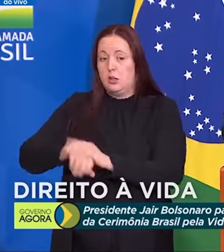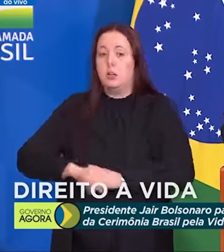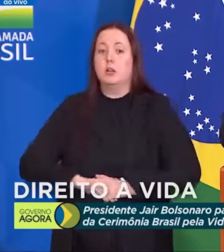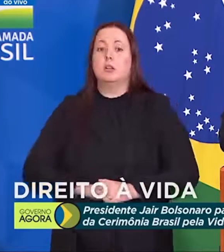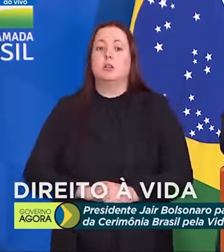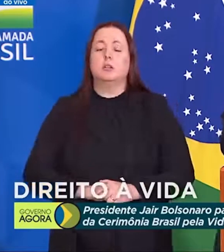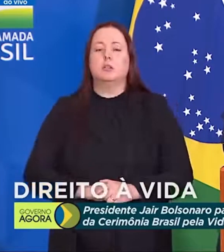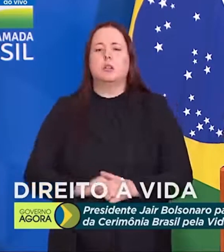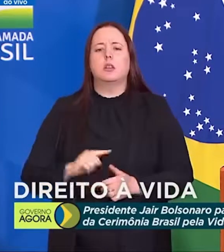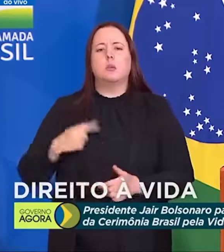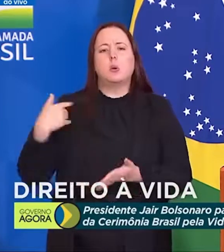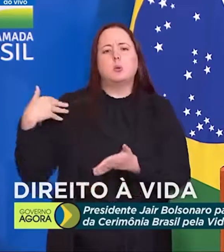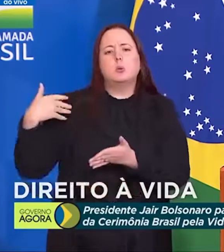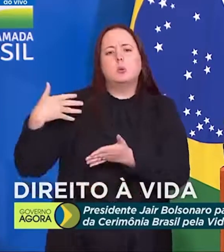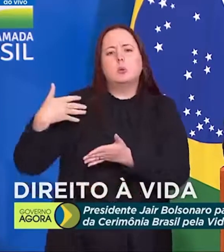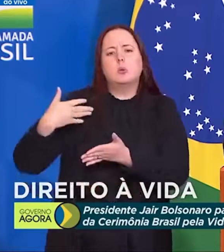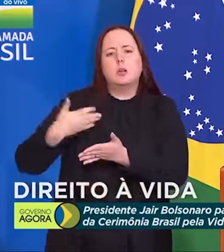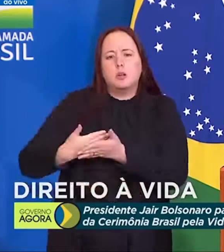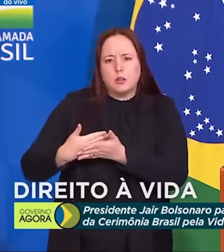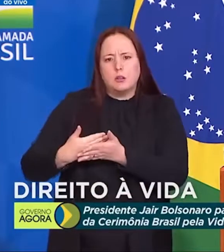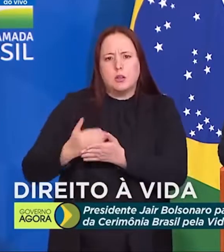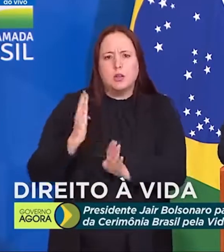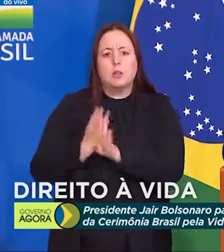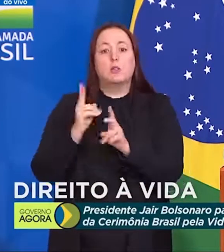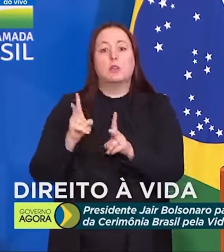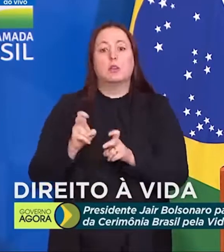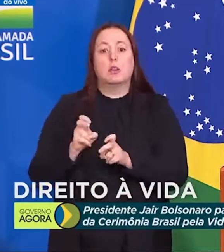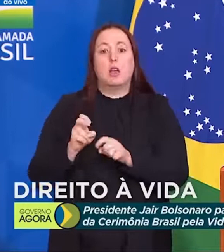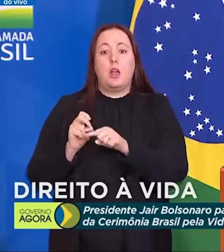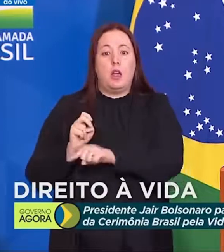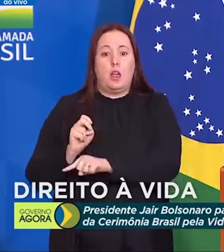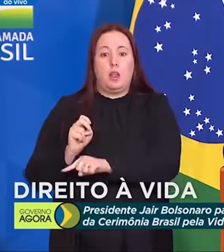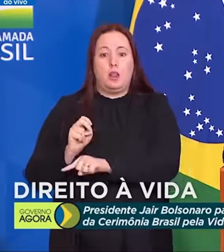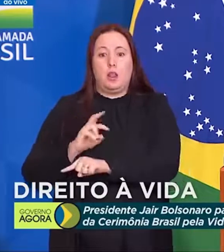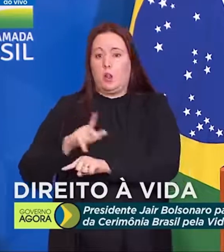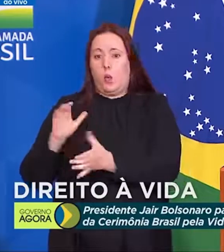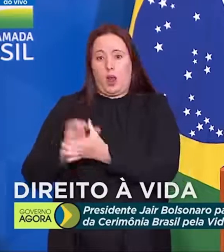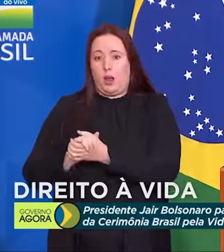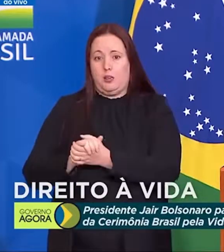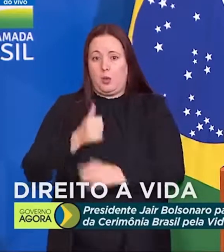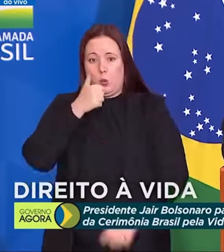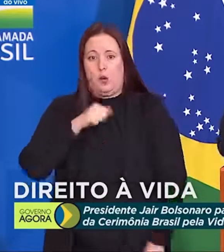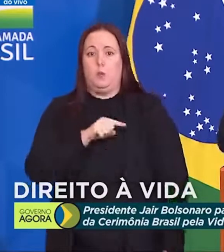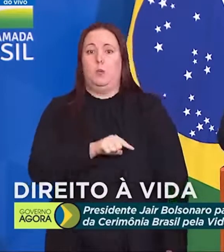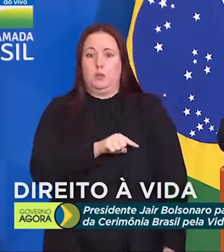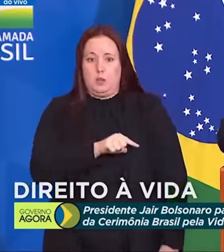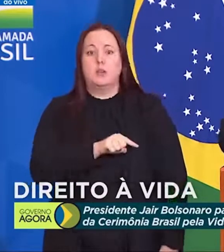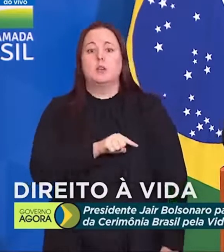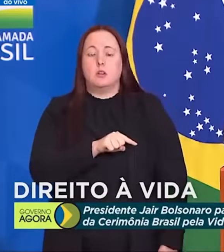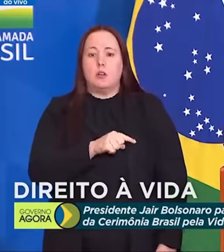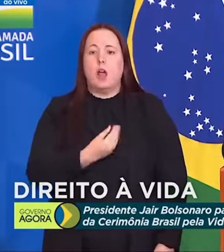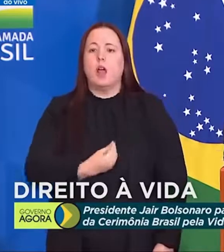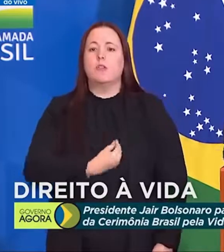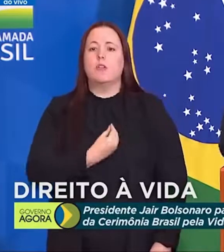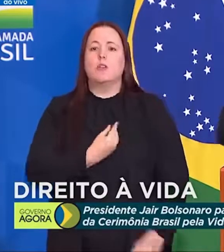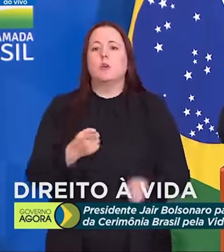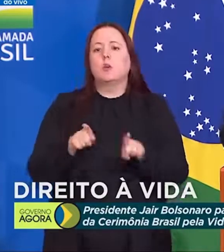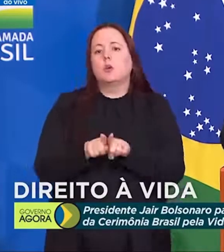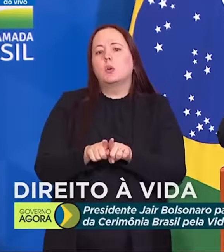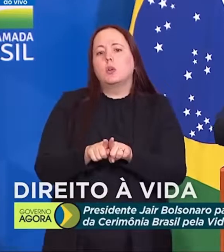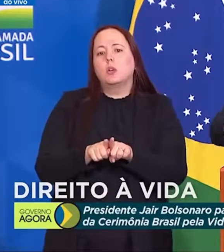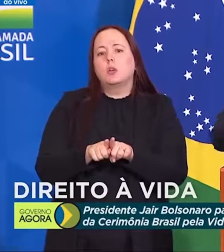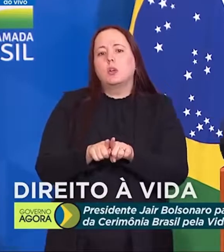Algum tempo depois, descobriu-se que o João não era casado com a Maria. Ele vivia em união estável.